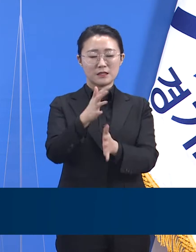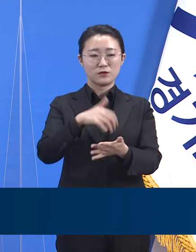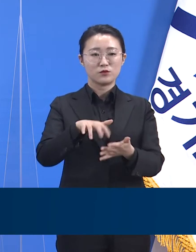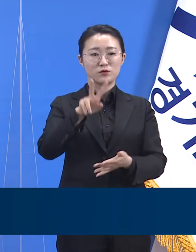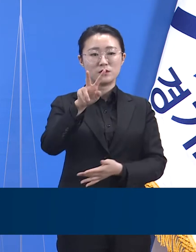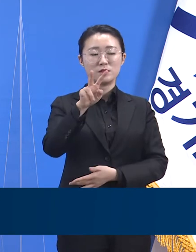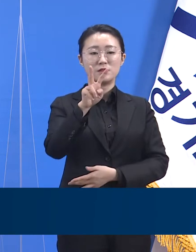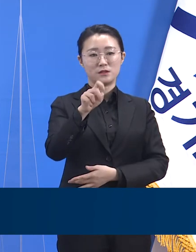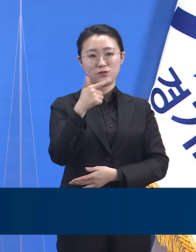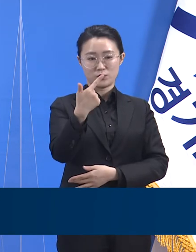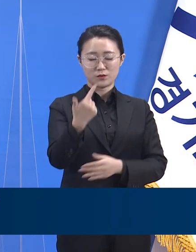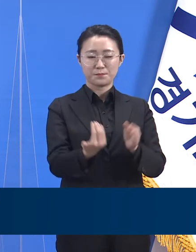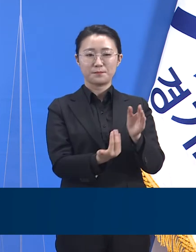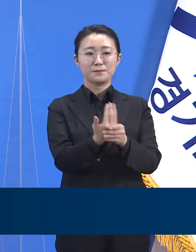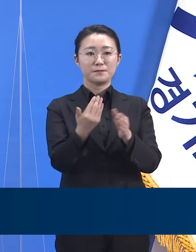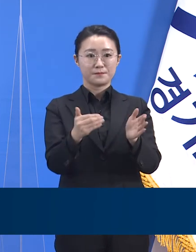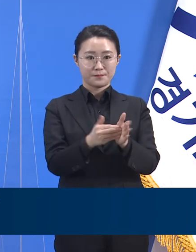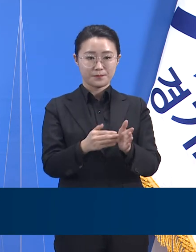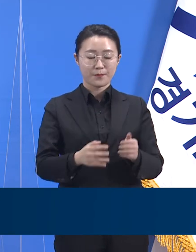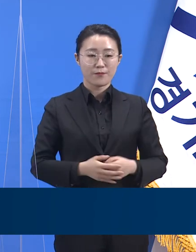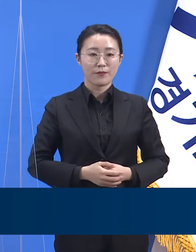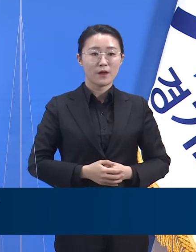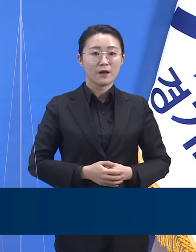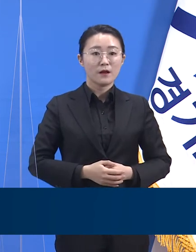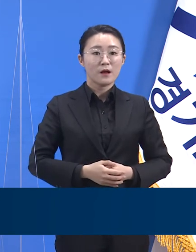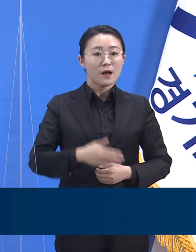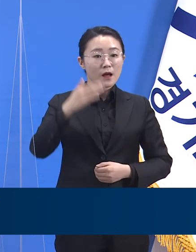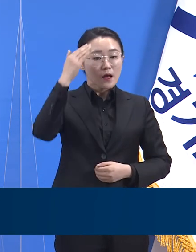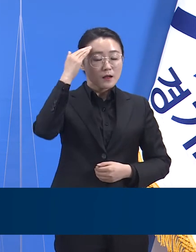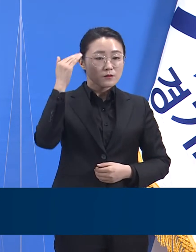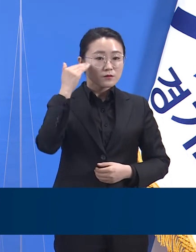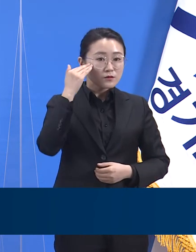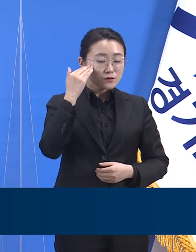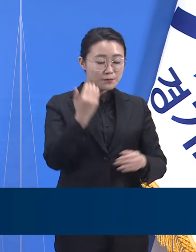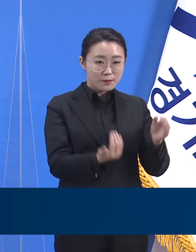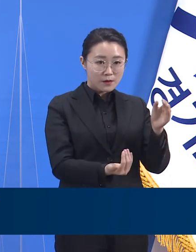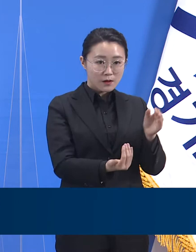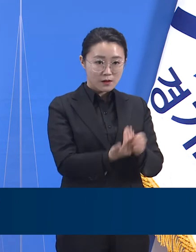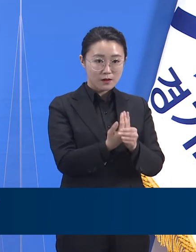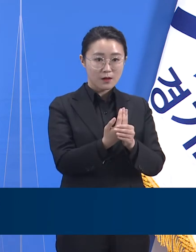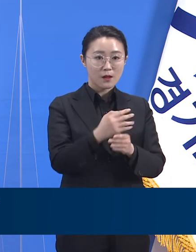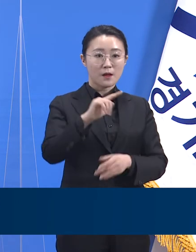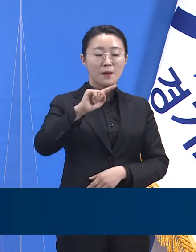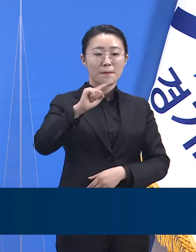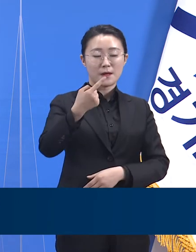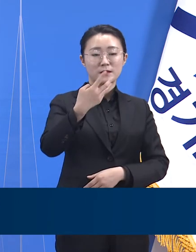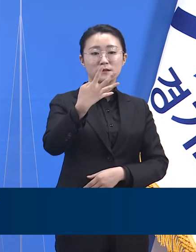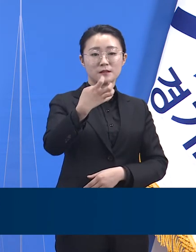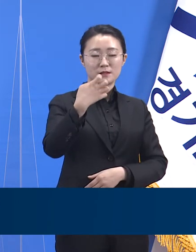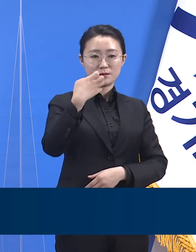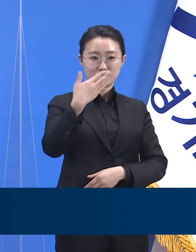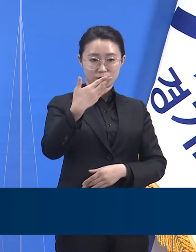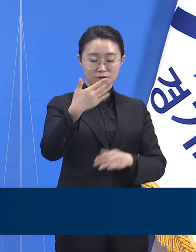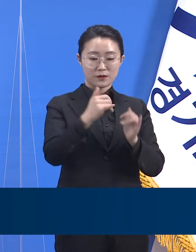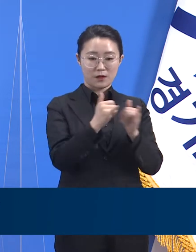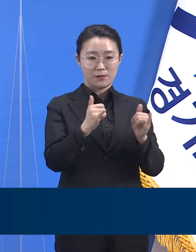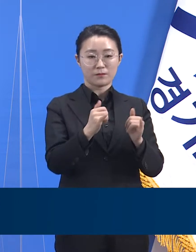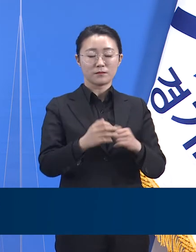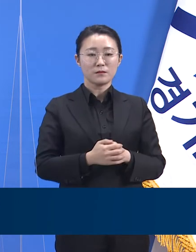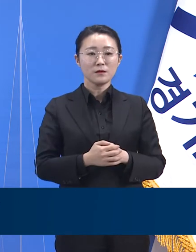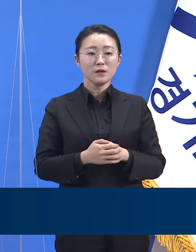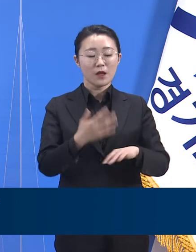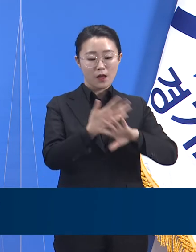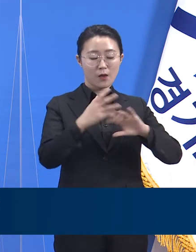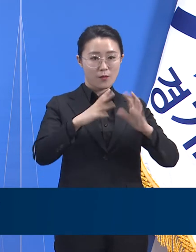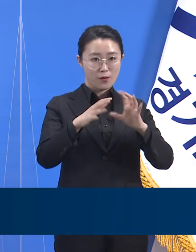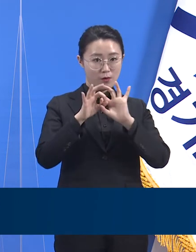국내 발생이 124명이며 해외 유입 관련 확진자는 없었습니다. 신규 확진자 중